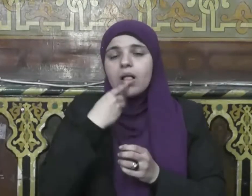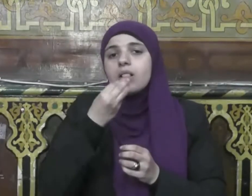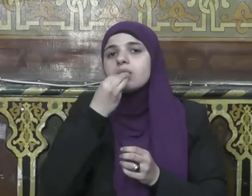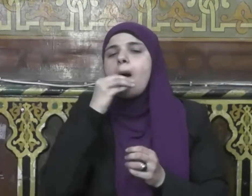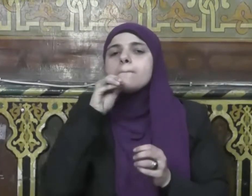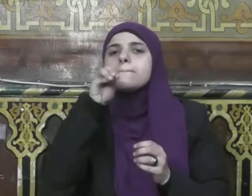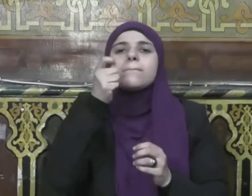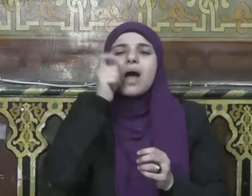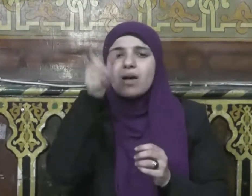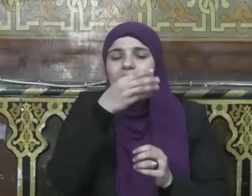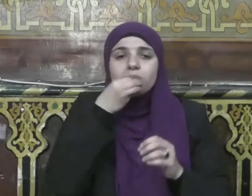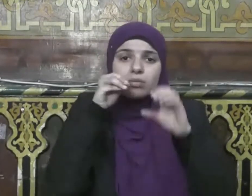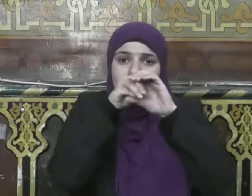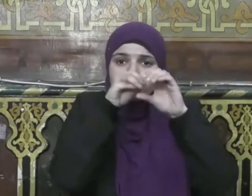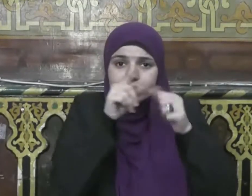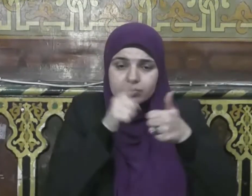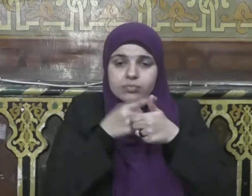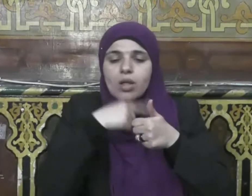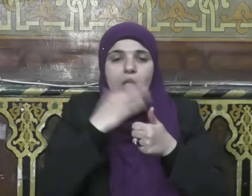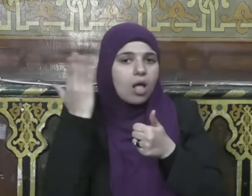من عرفت ومن لم تعرف